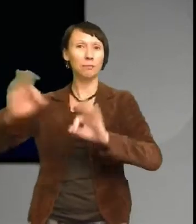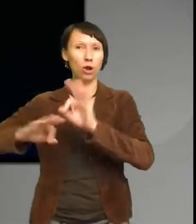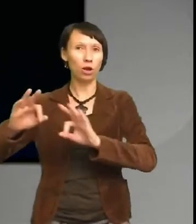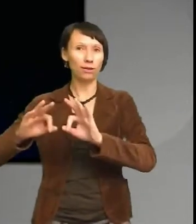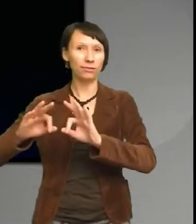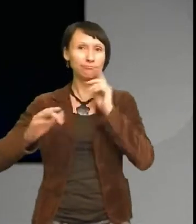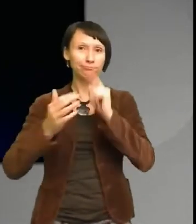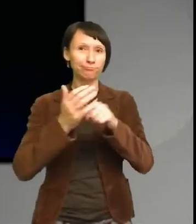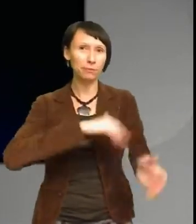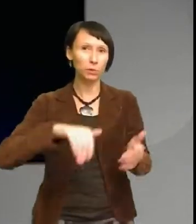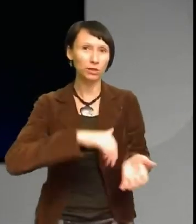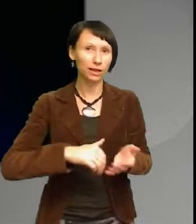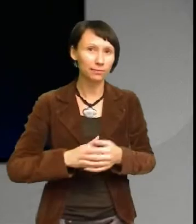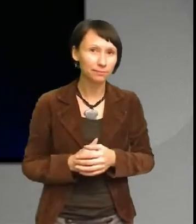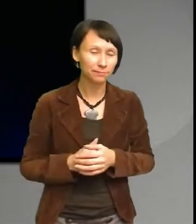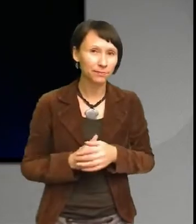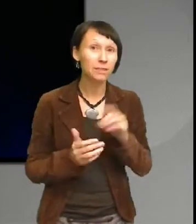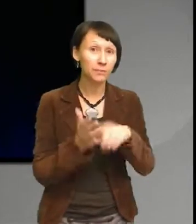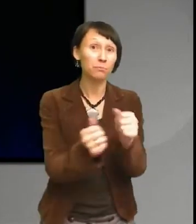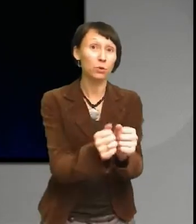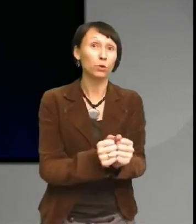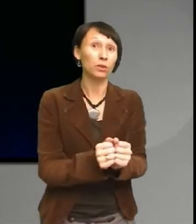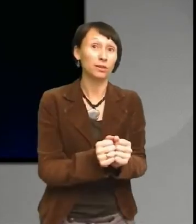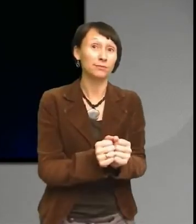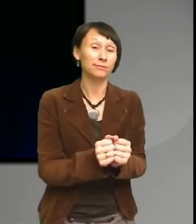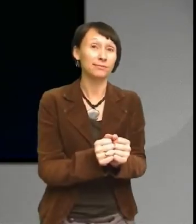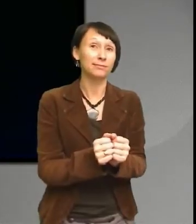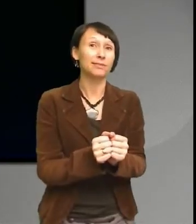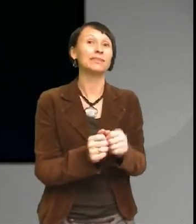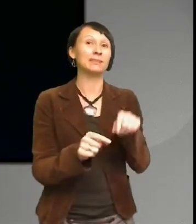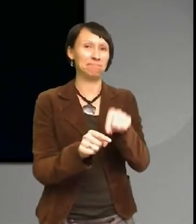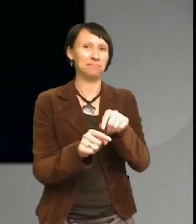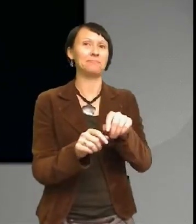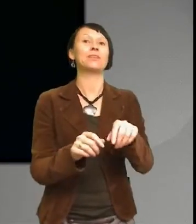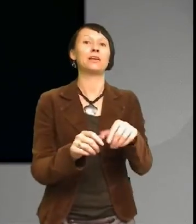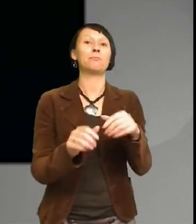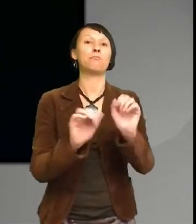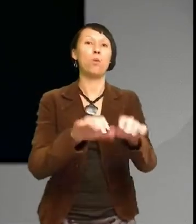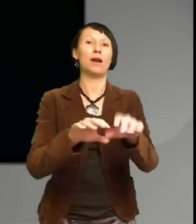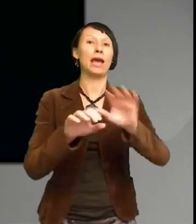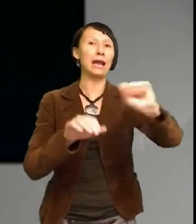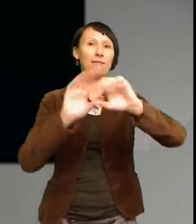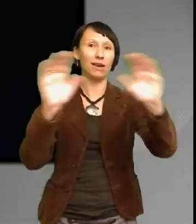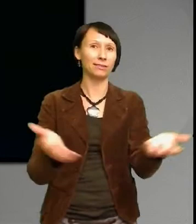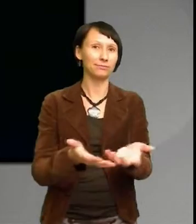just produkter det är någonting som gör kemikaliefrågan global för en produkt den kanske